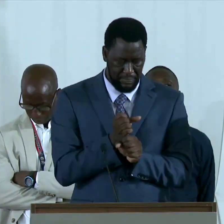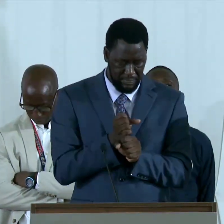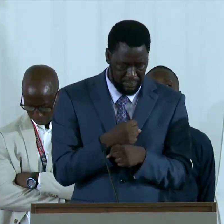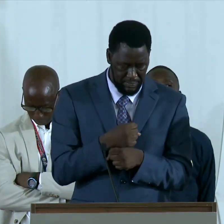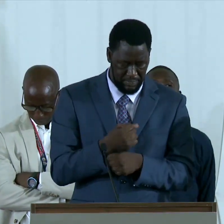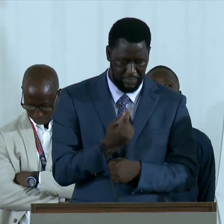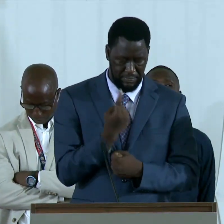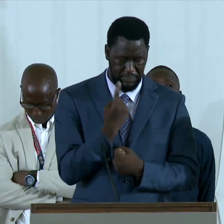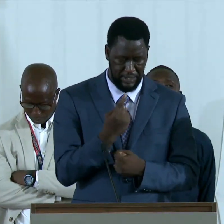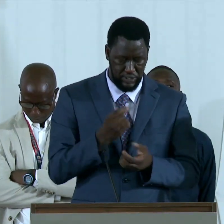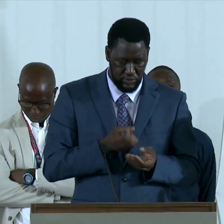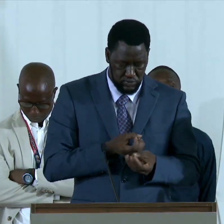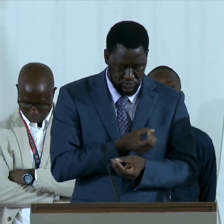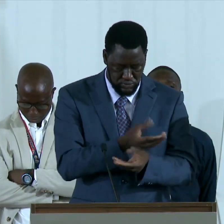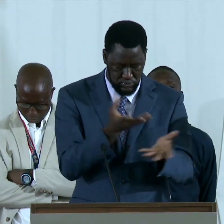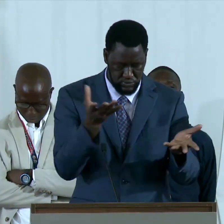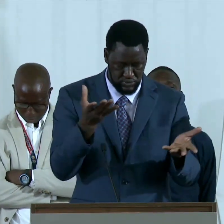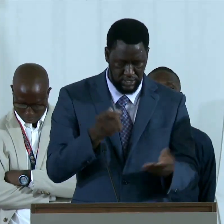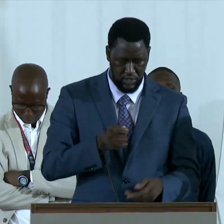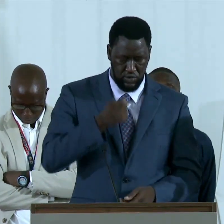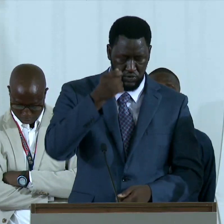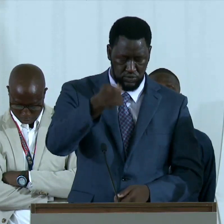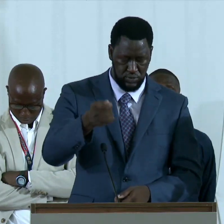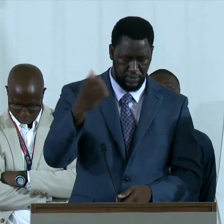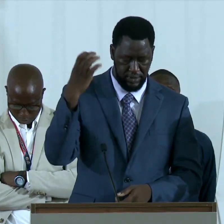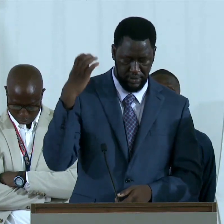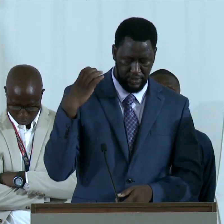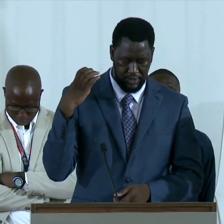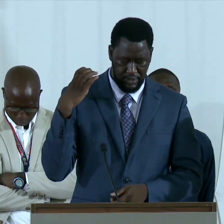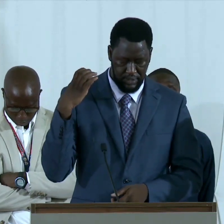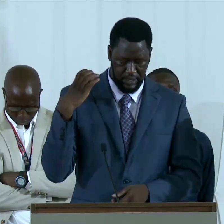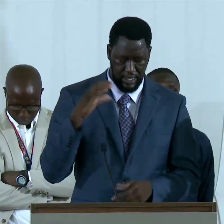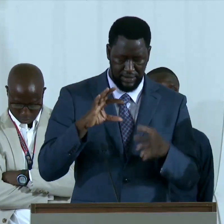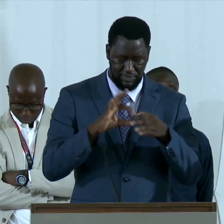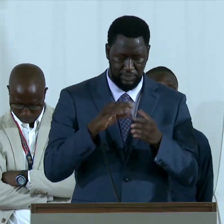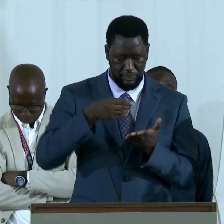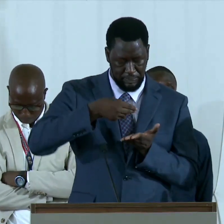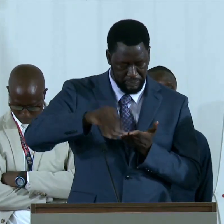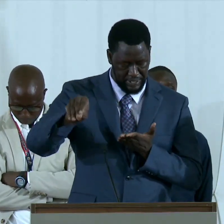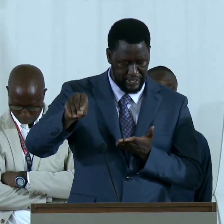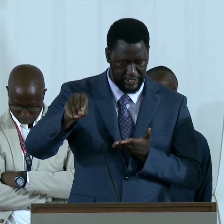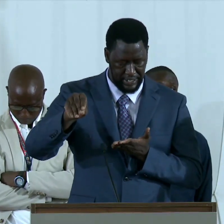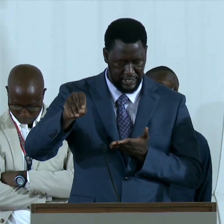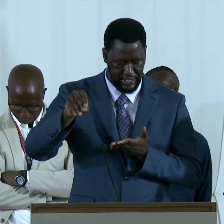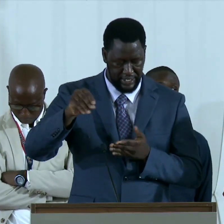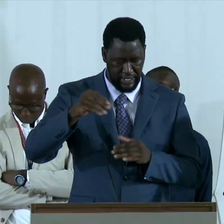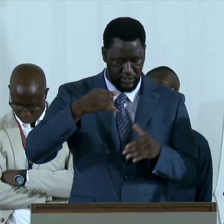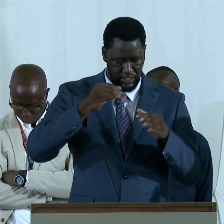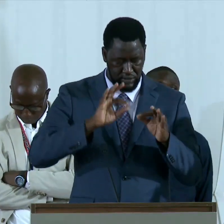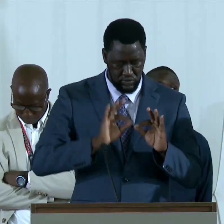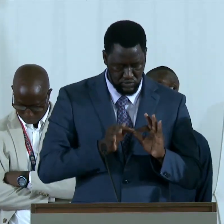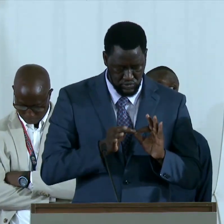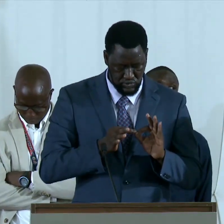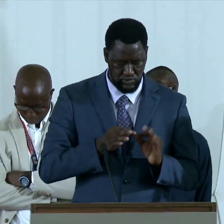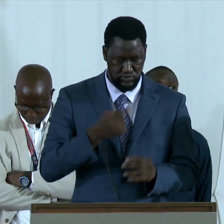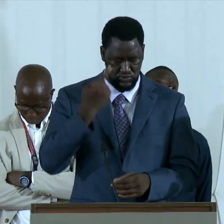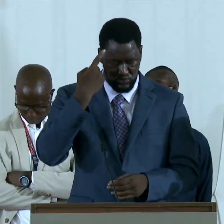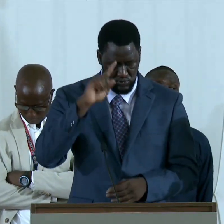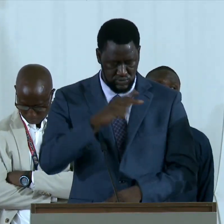la création de services de prise en charge, des frais d'interprètes